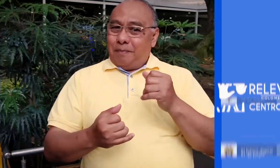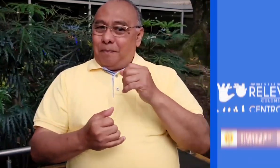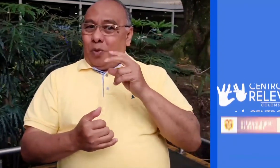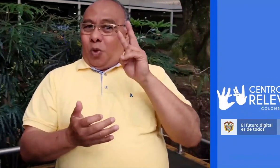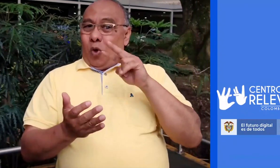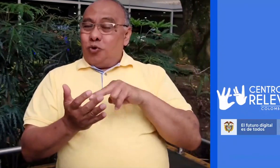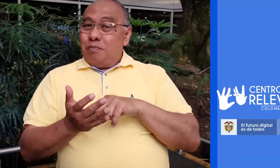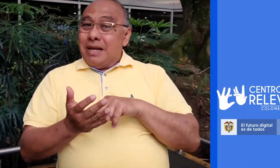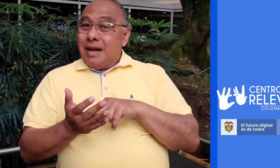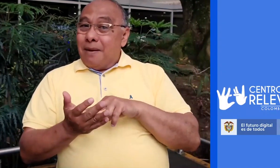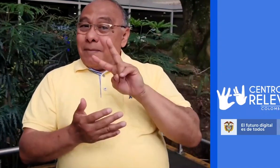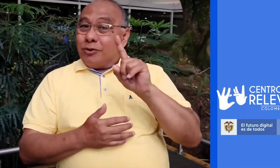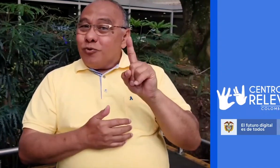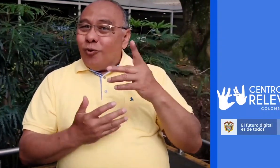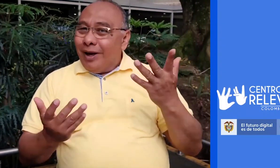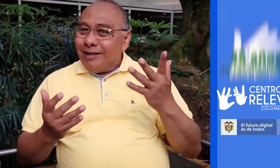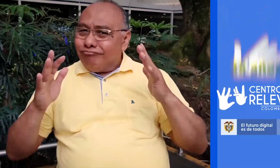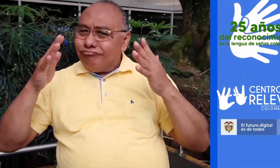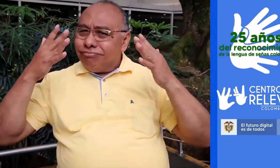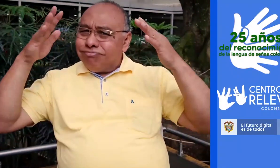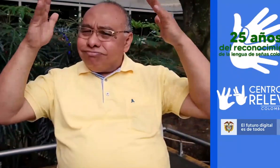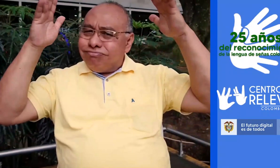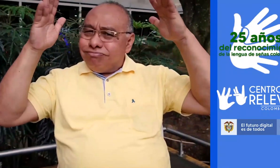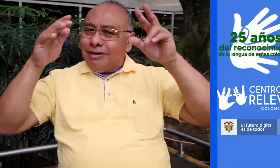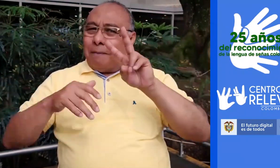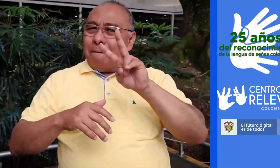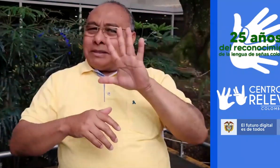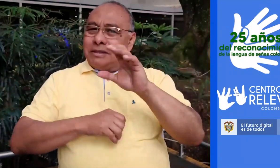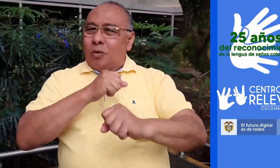de los 25 años del reconocimiento de la lengua de señas en este año 2021.